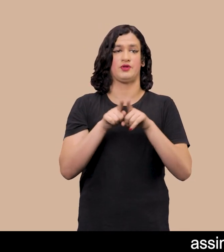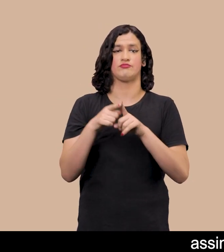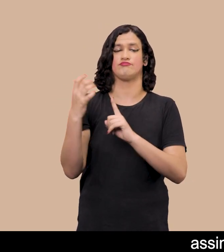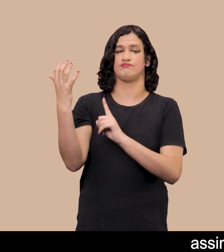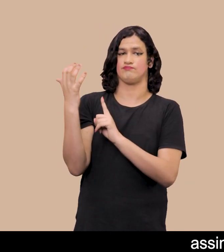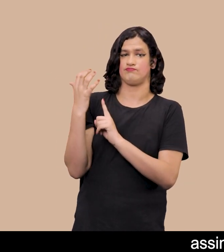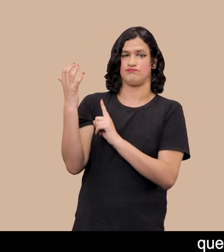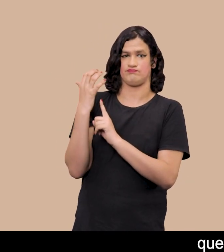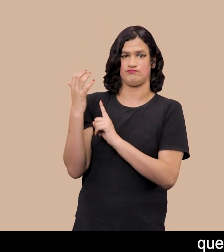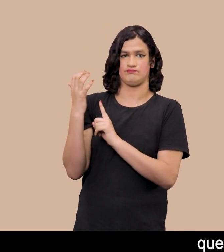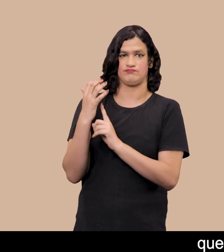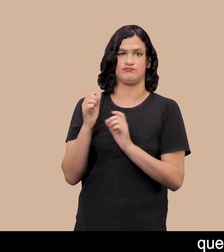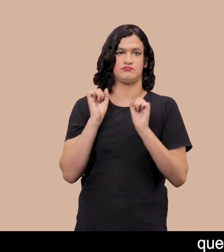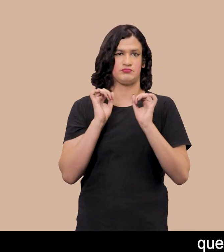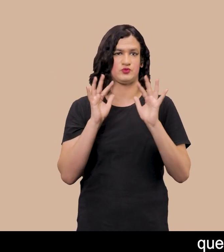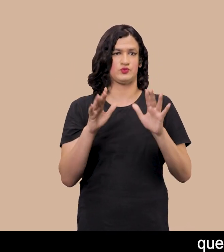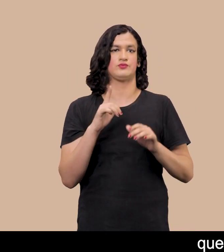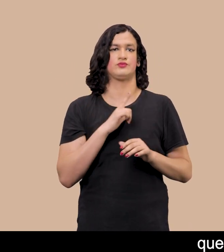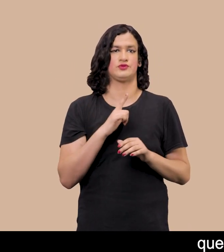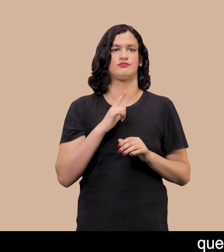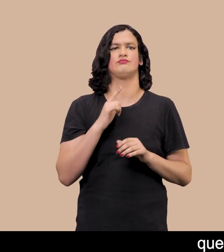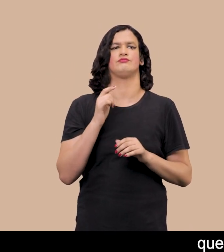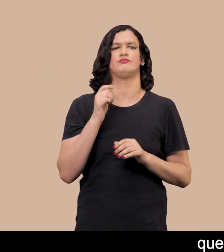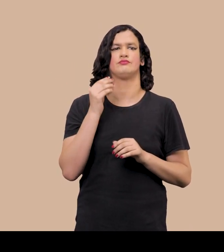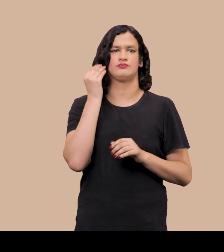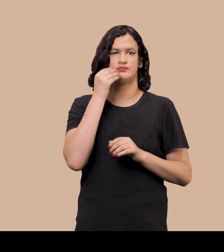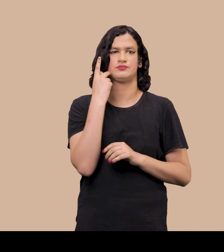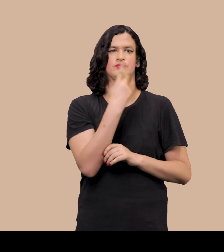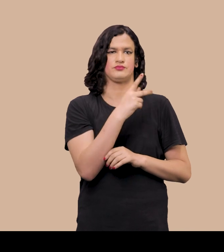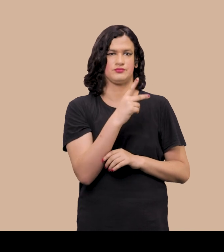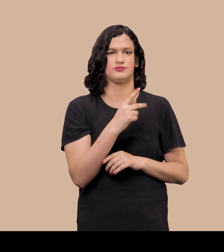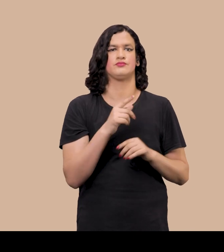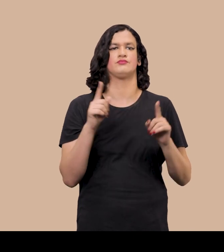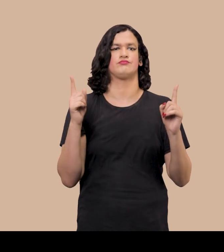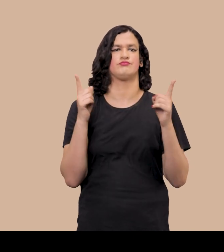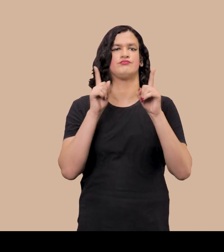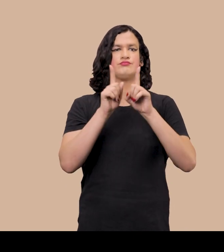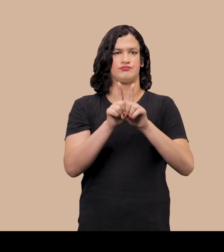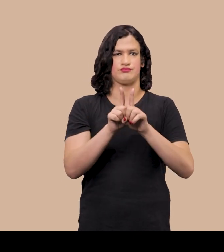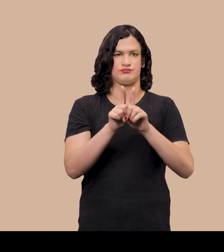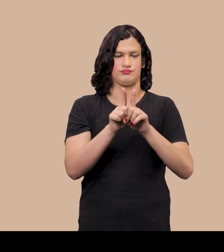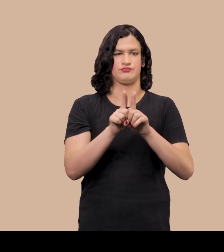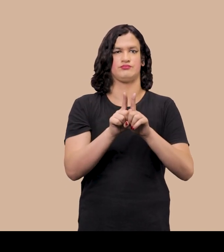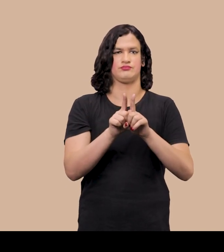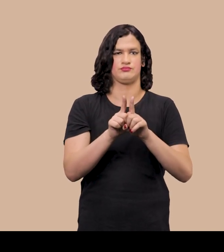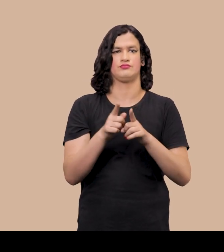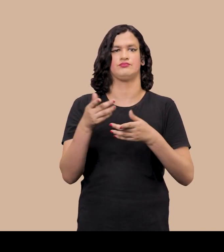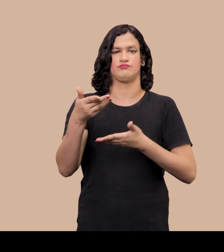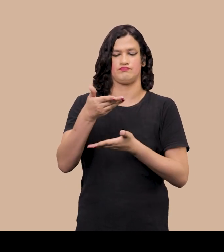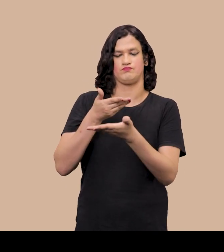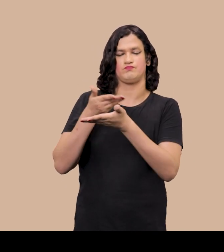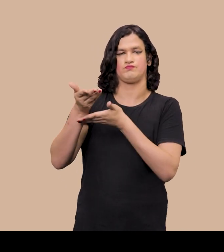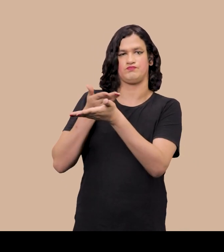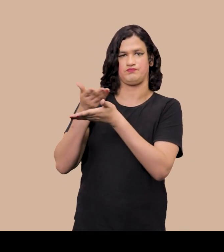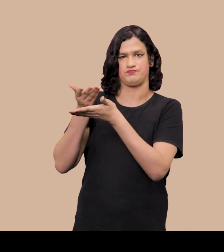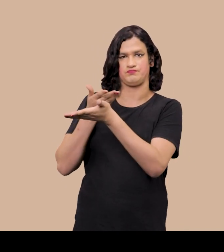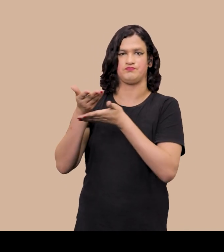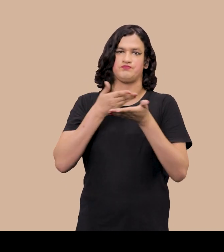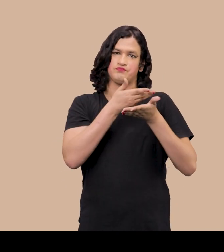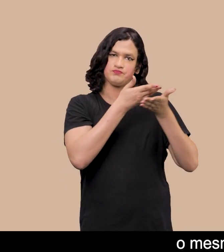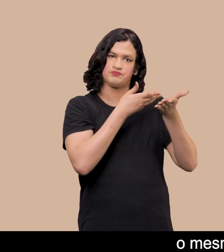formas de opressão Que poderiam atravessar suas vivências Eles são retratados juntos Compartilhando, ainda que